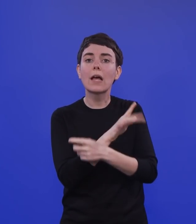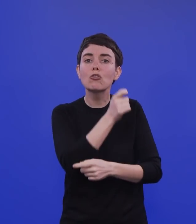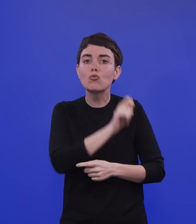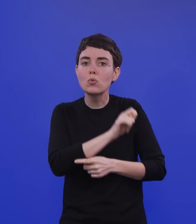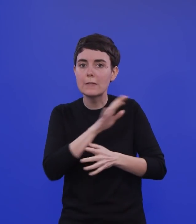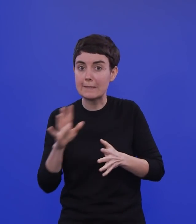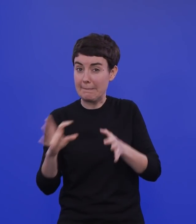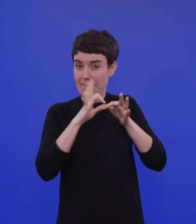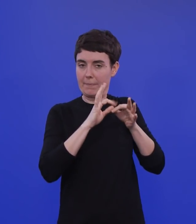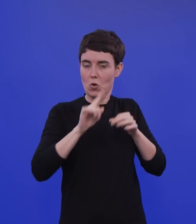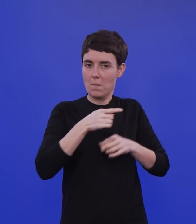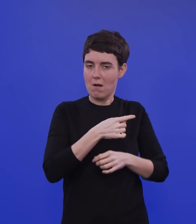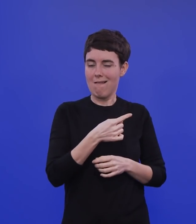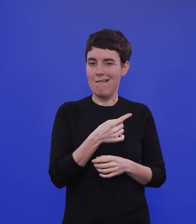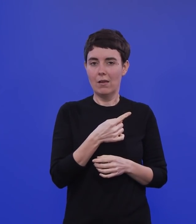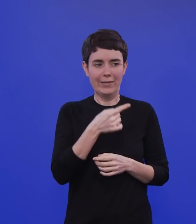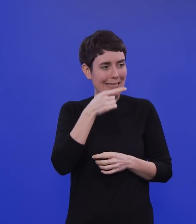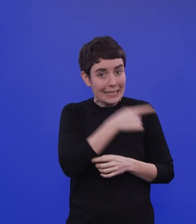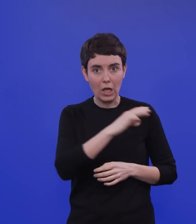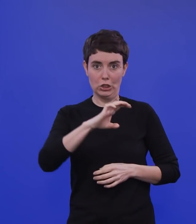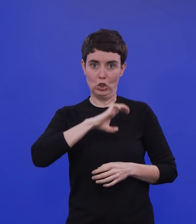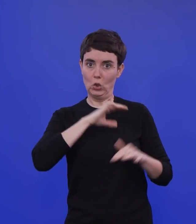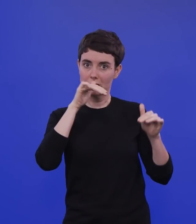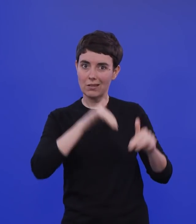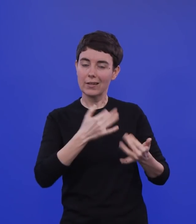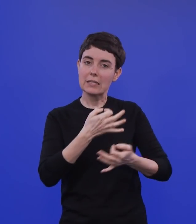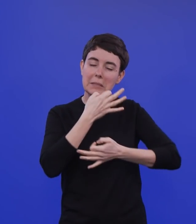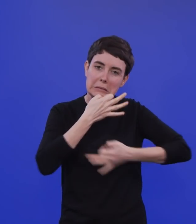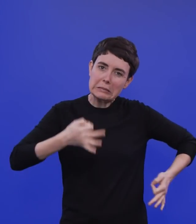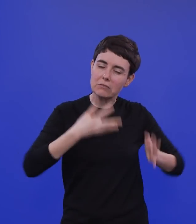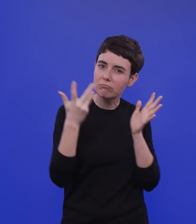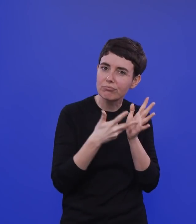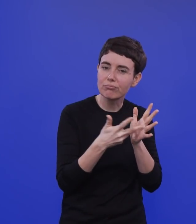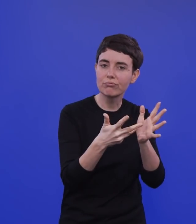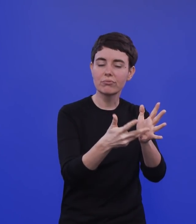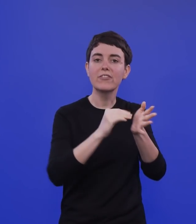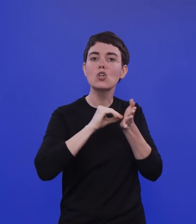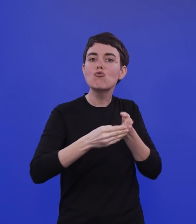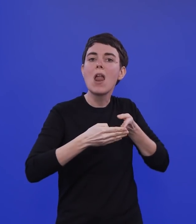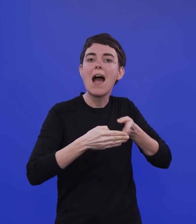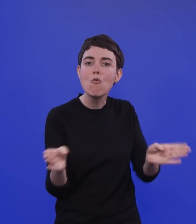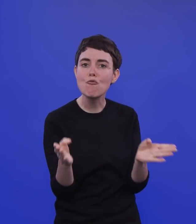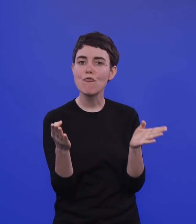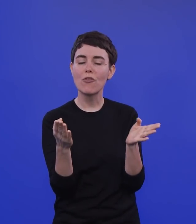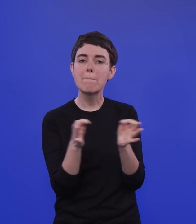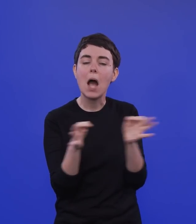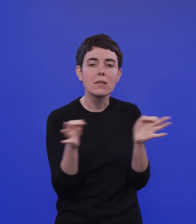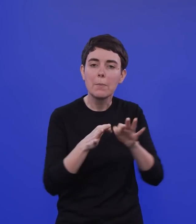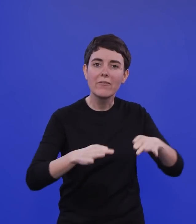qualitativ anzugucken. Und zu gucken, mit welchen Maßnahmen kann man denn eine Öffnung in den Schulen ganz konkret, was kann man da entwickeln,